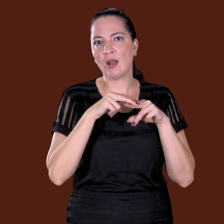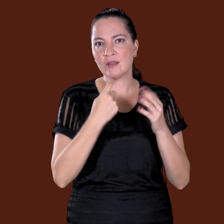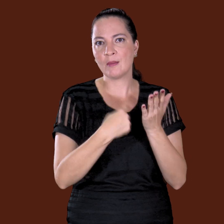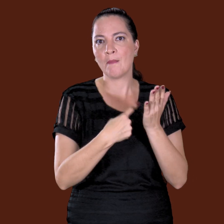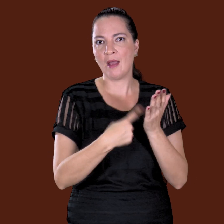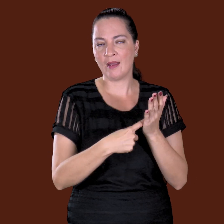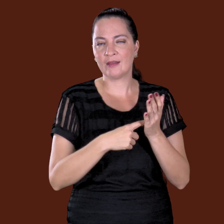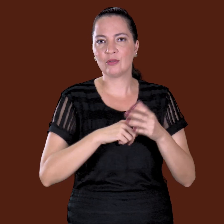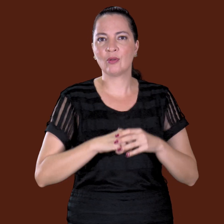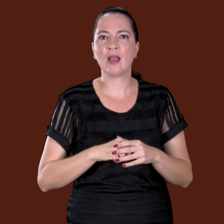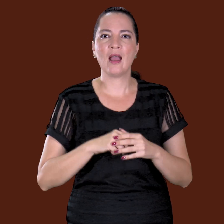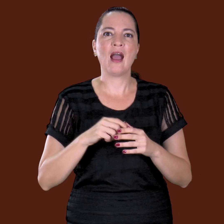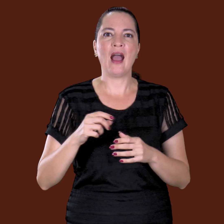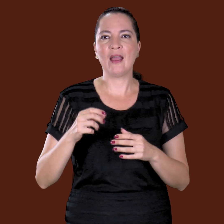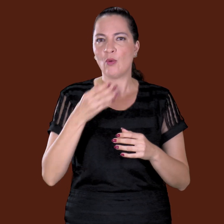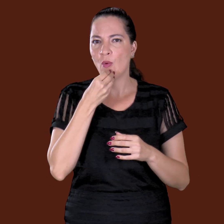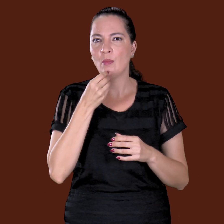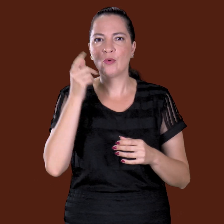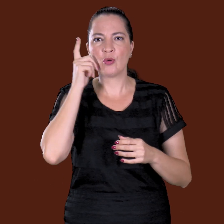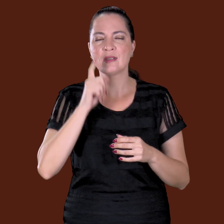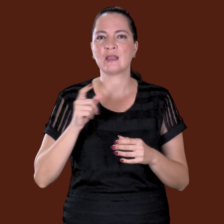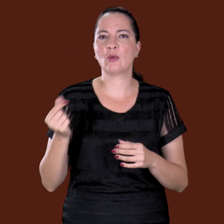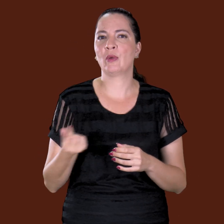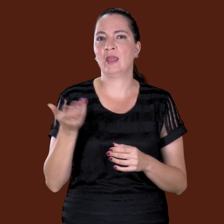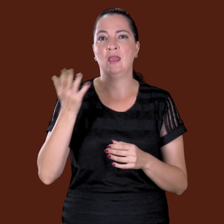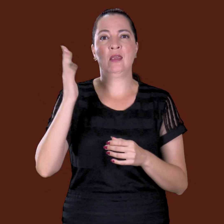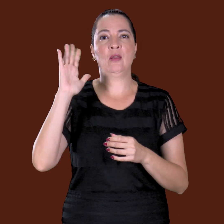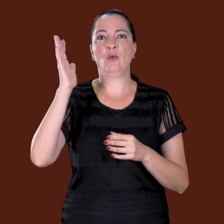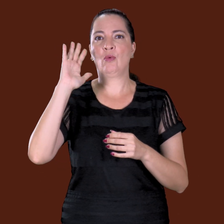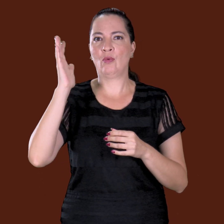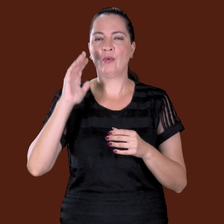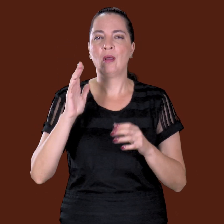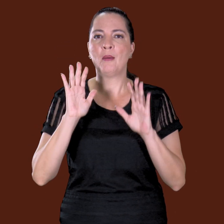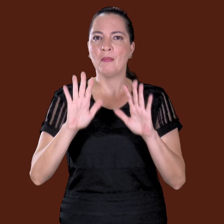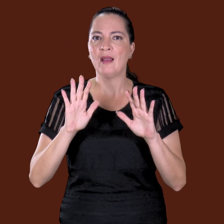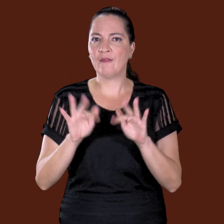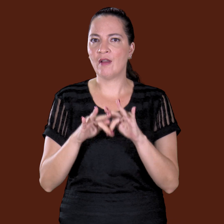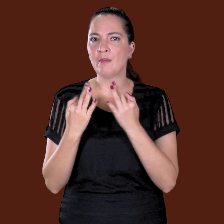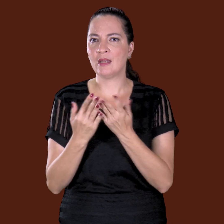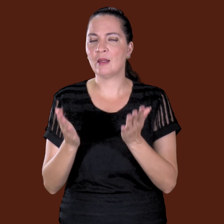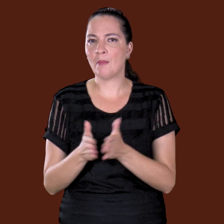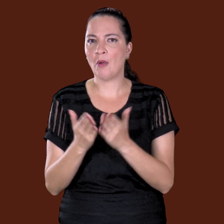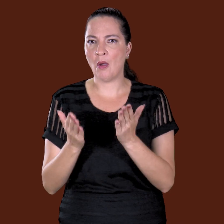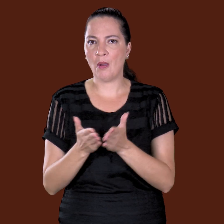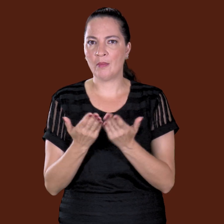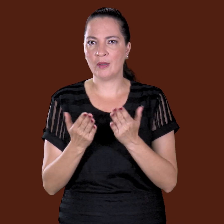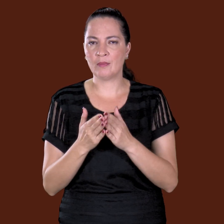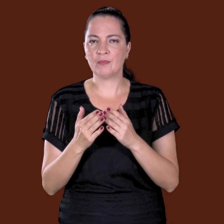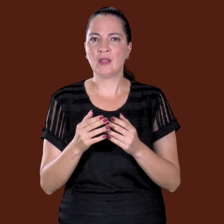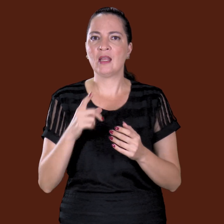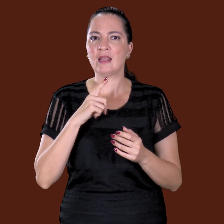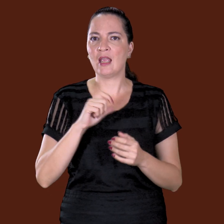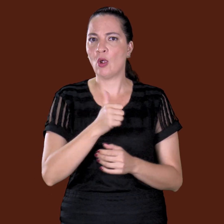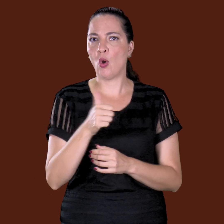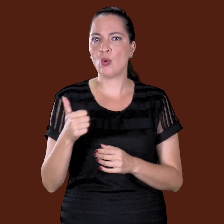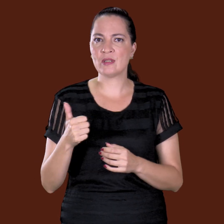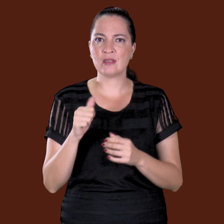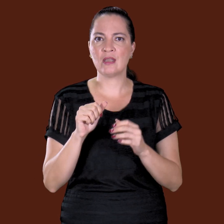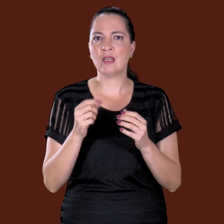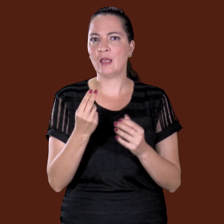que ele tinha um pacto. Ele ficou muito rico, ele é igual a minha família, muito de origem, muito humilde, muito pobre. Os irmãos dele são onze, tudo